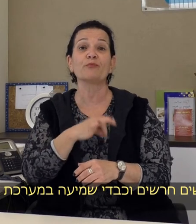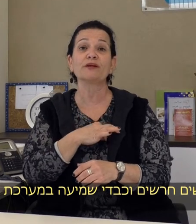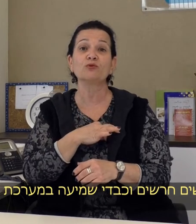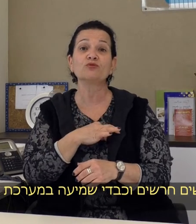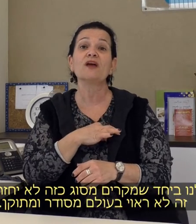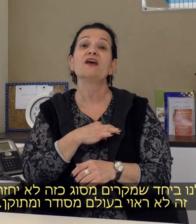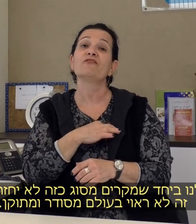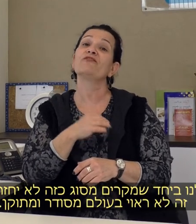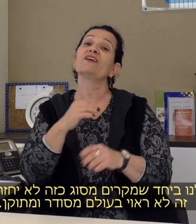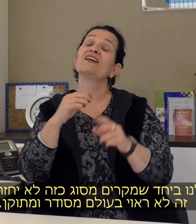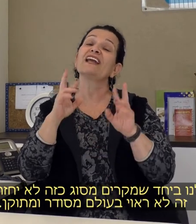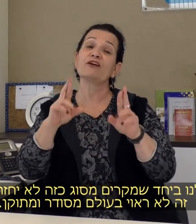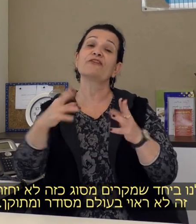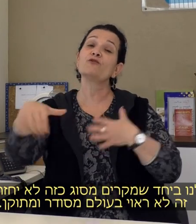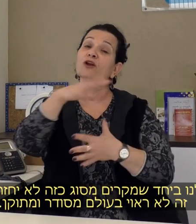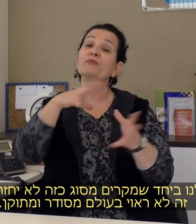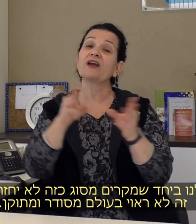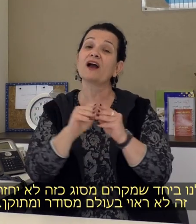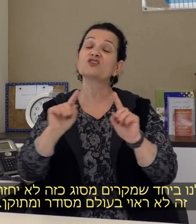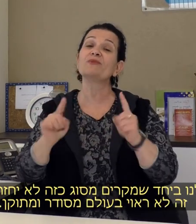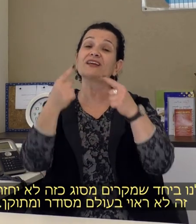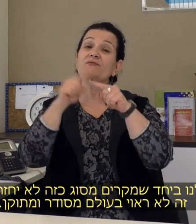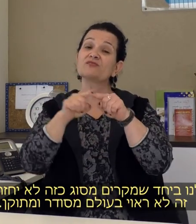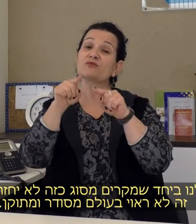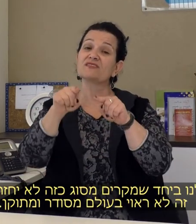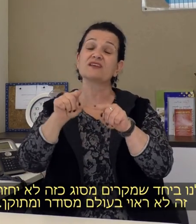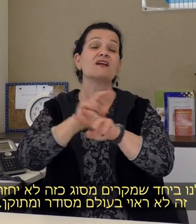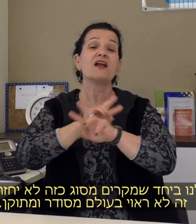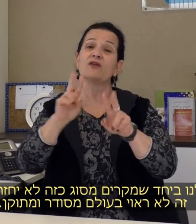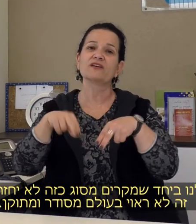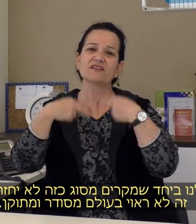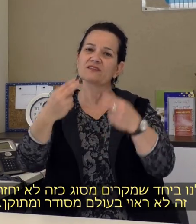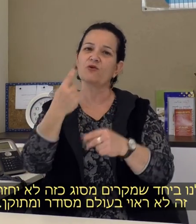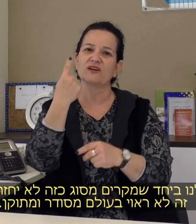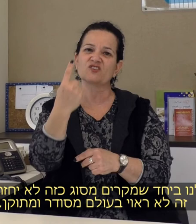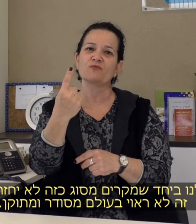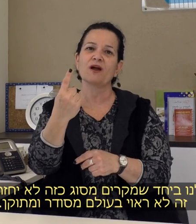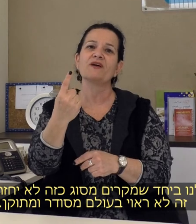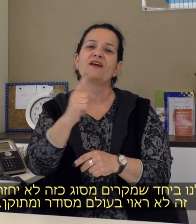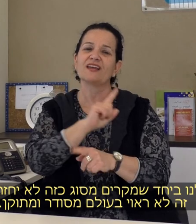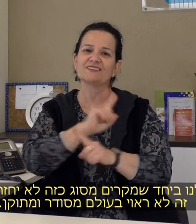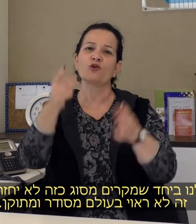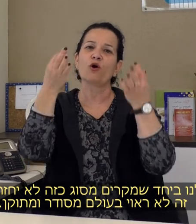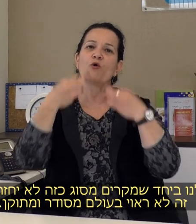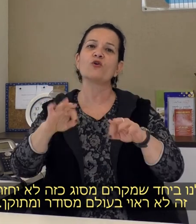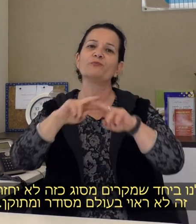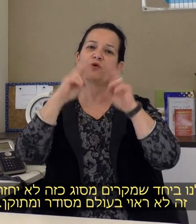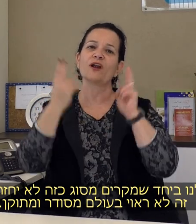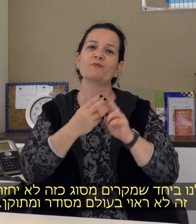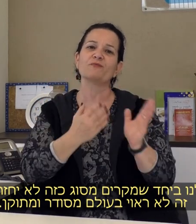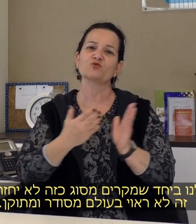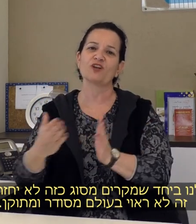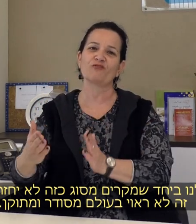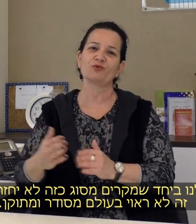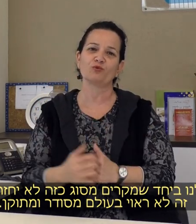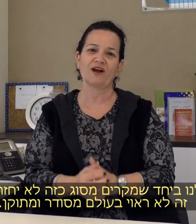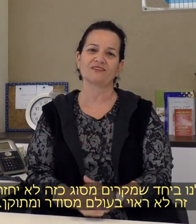הבריאות ונקווה כולנו ביחד שמקרים מסוג הזה לא יחזרו על עצמם זה לא ראוי בעולם מסודר ומתוקן